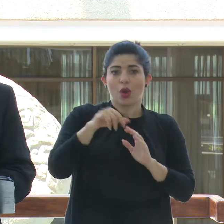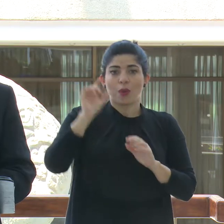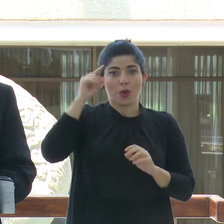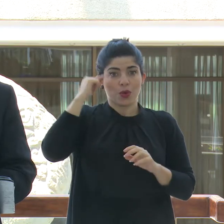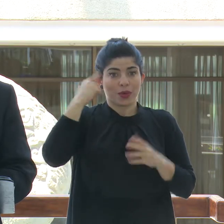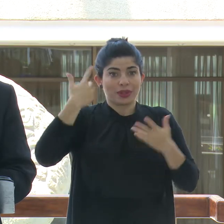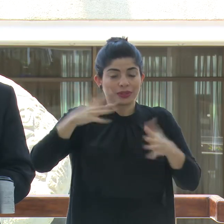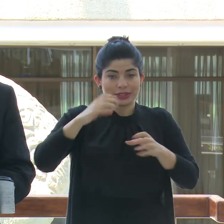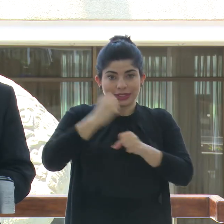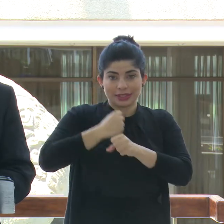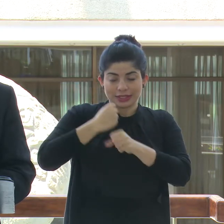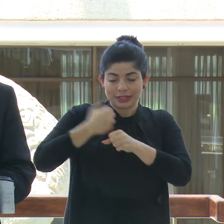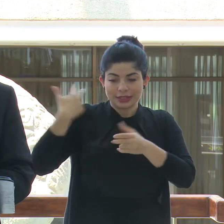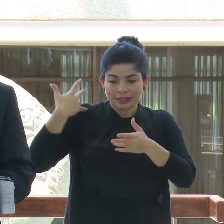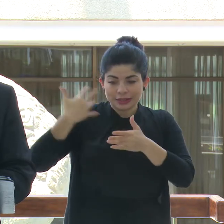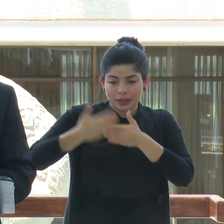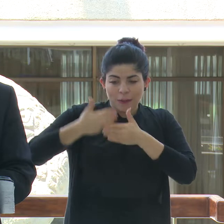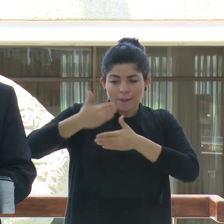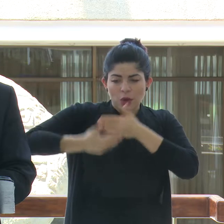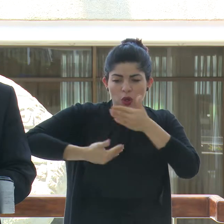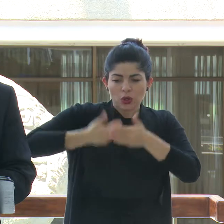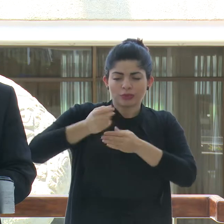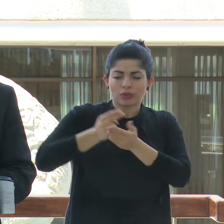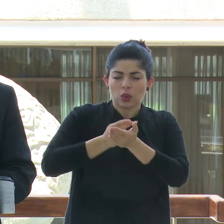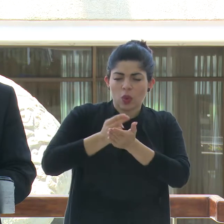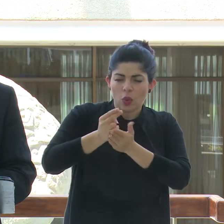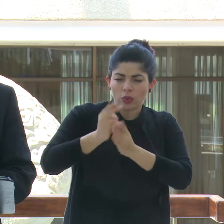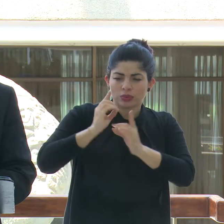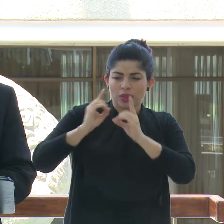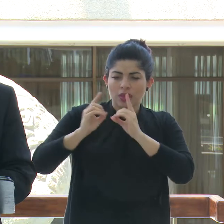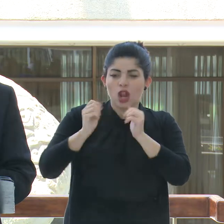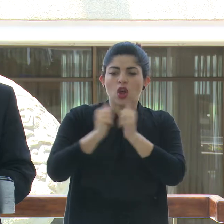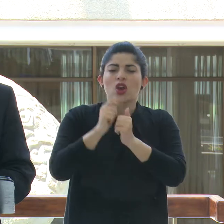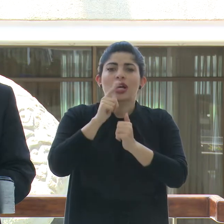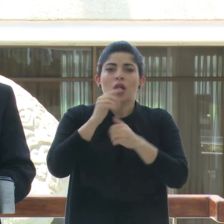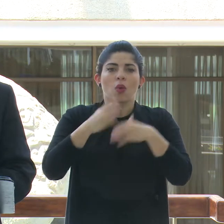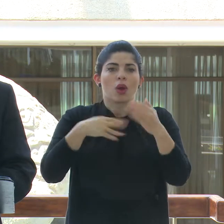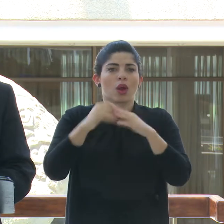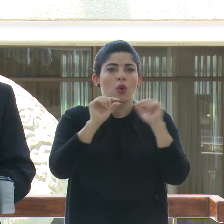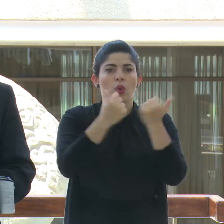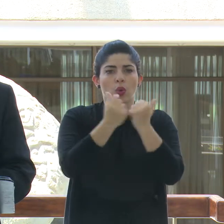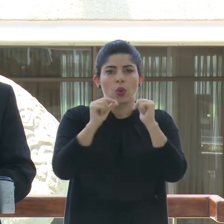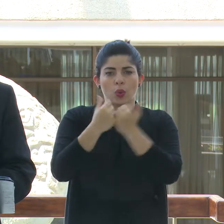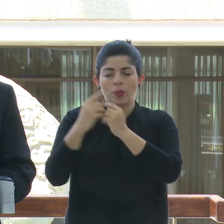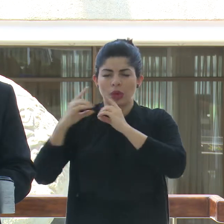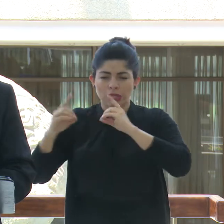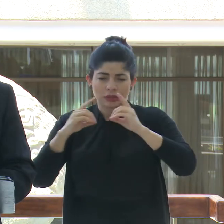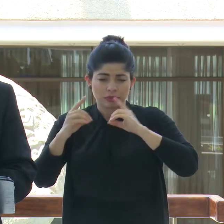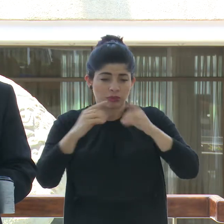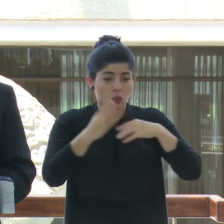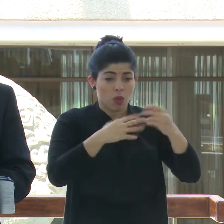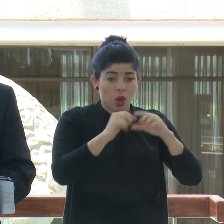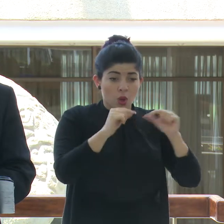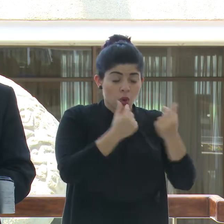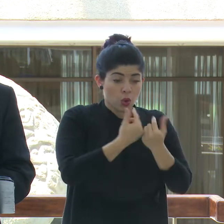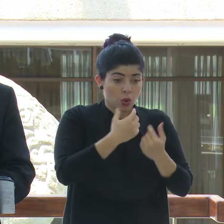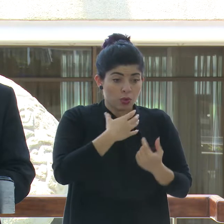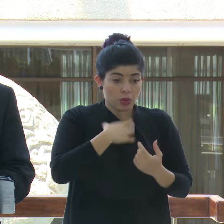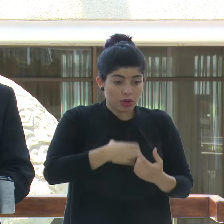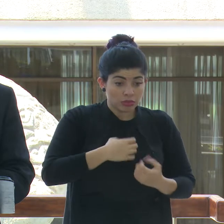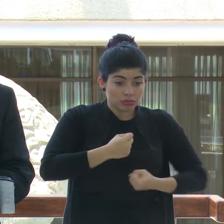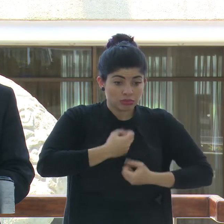el gobierno, un proceso sincero de diálogo con todos los sectores y grupos que deseen exponer con